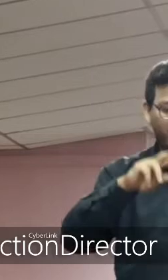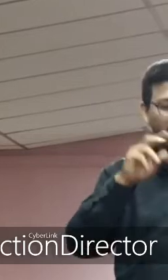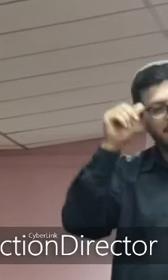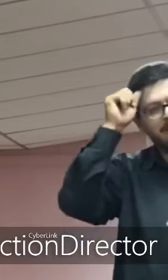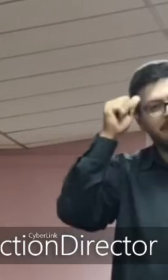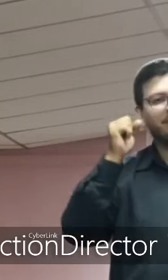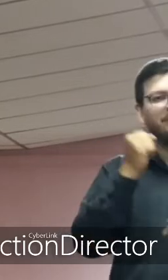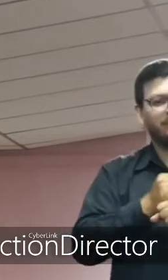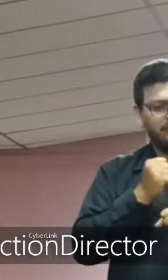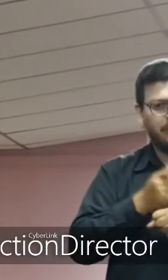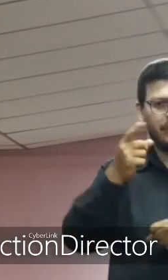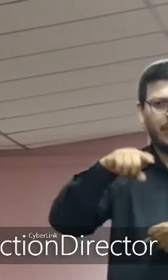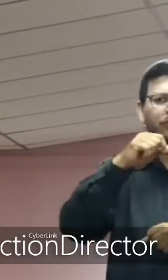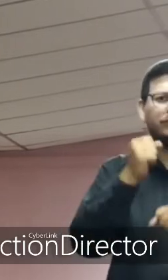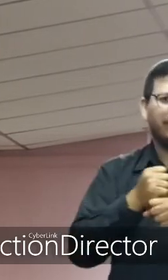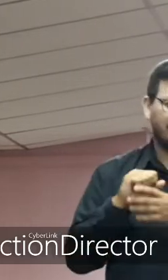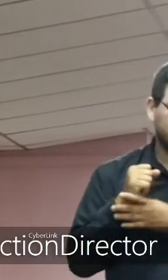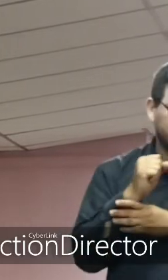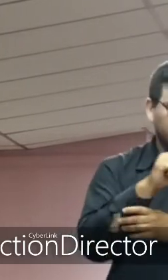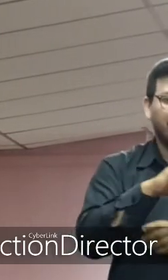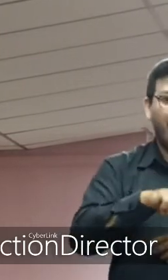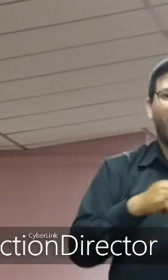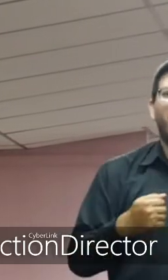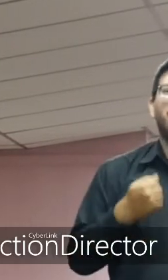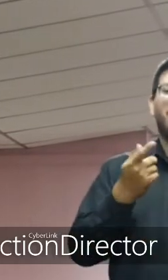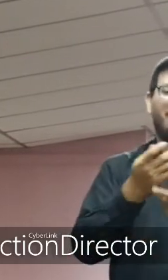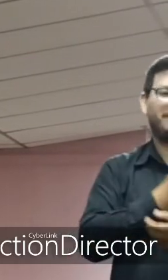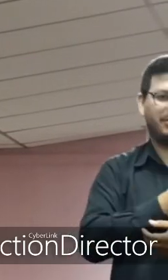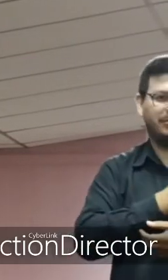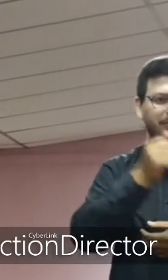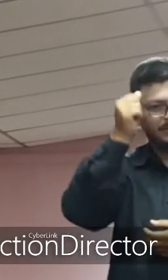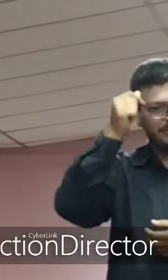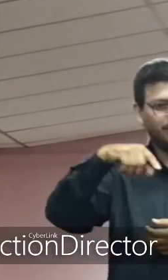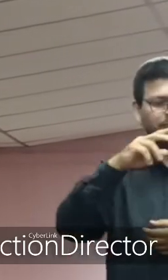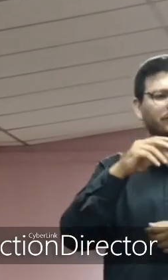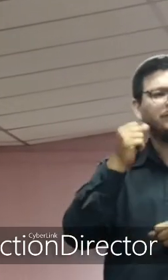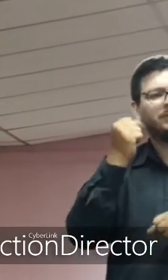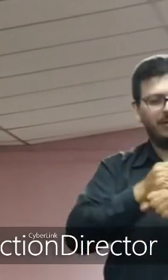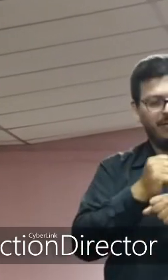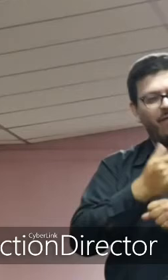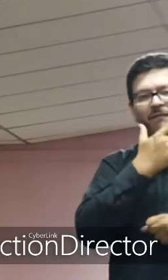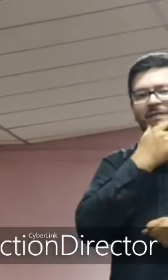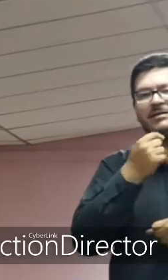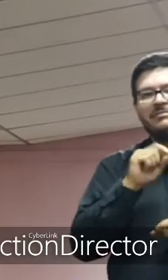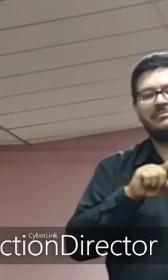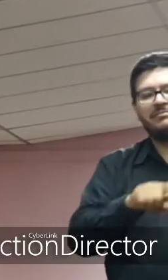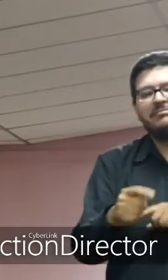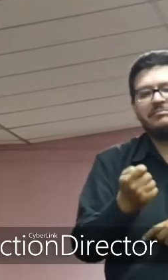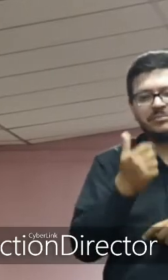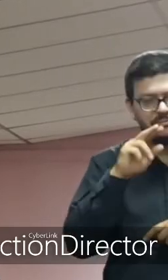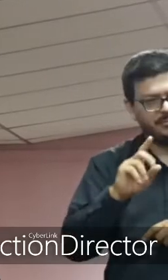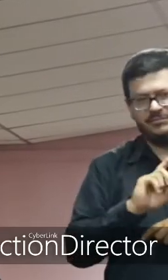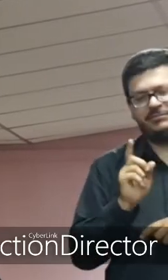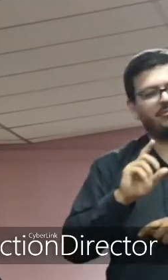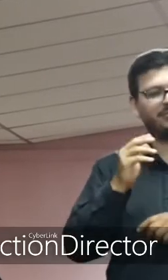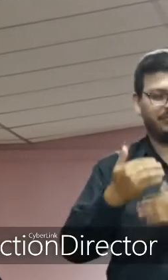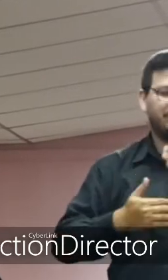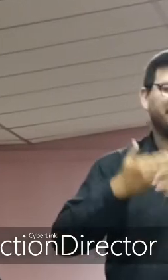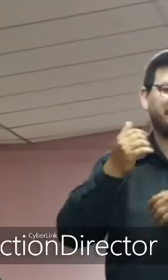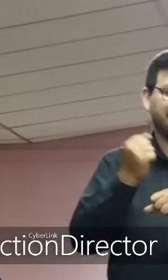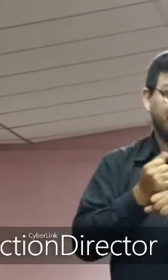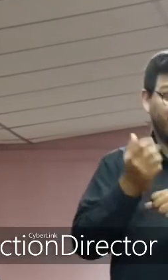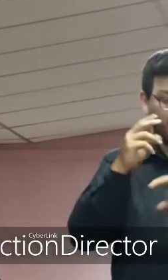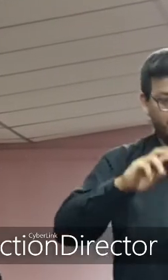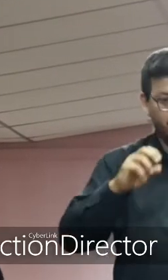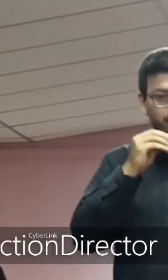bueno es ese trabajo que es cierto no se ve a corto plazo todo lo que sea investigación quienes estamos